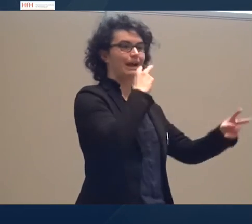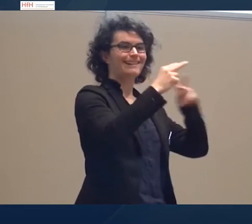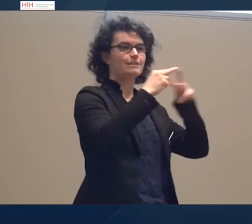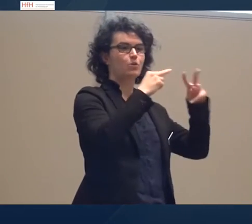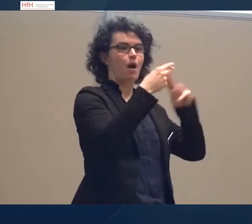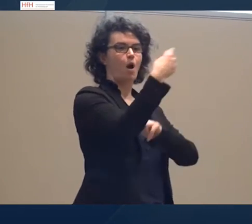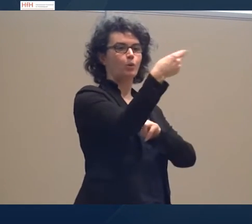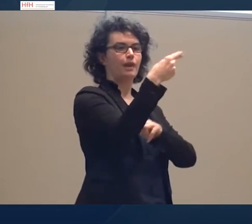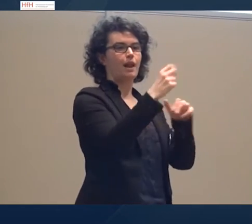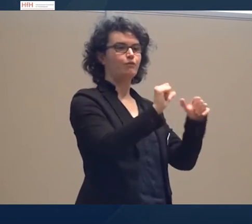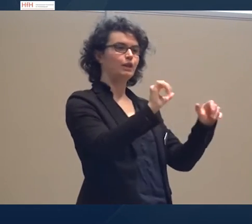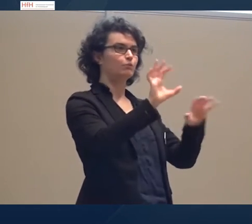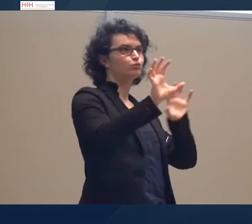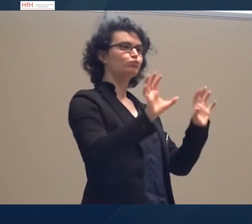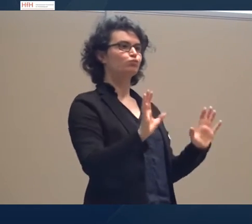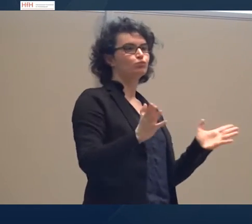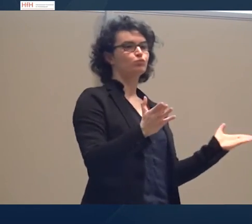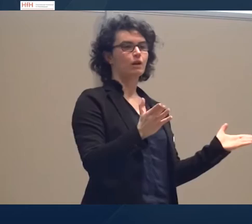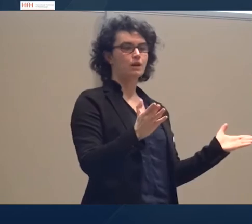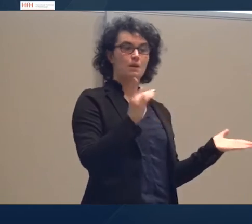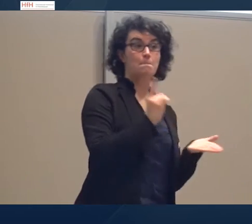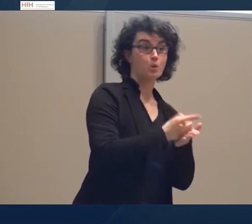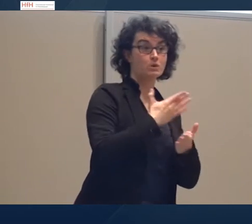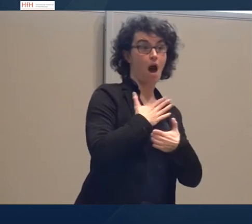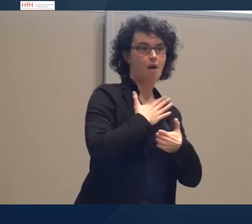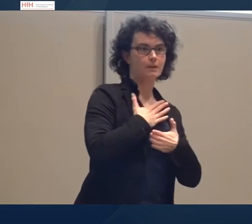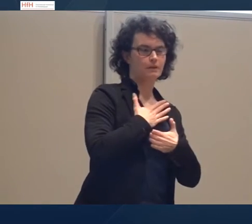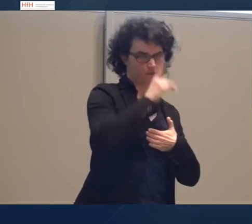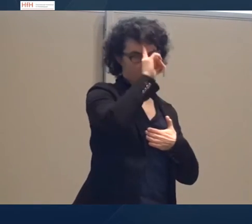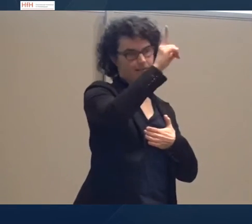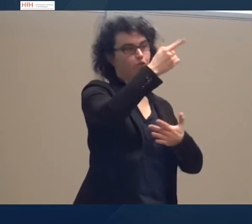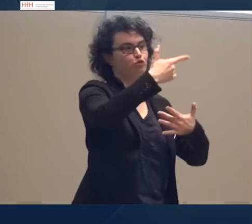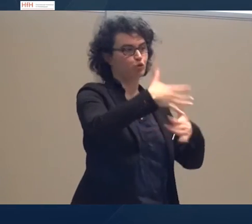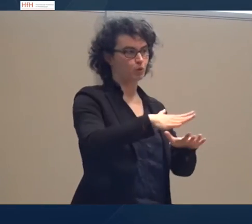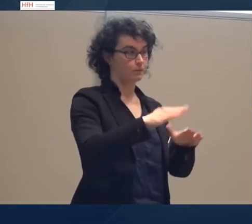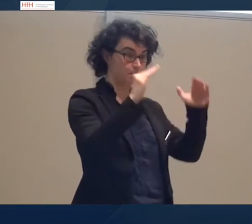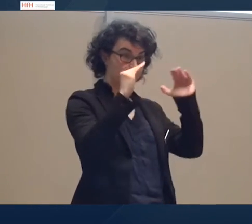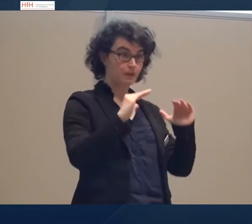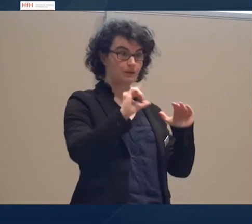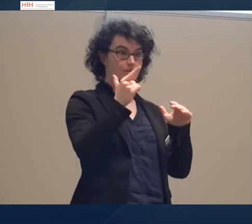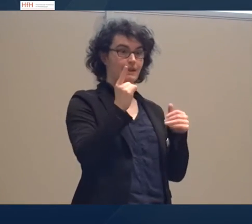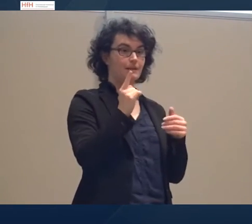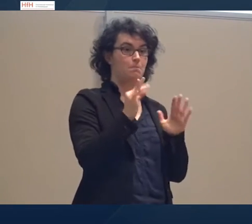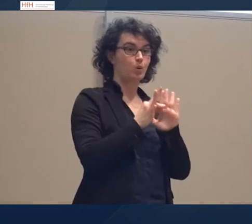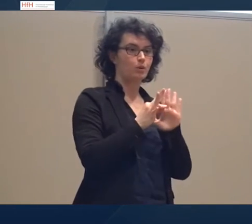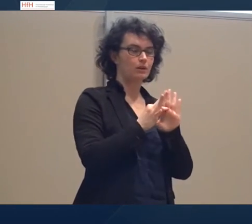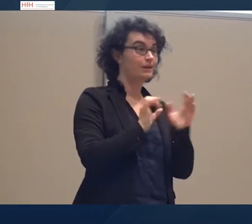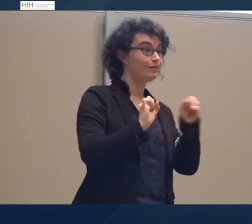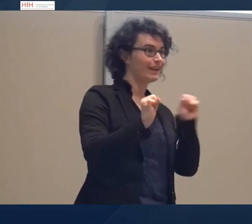aussieht. Ja, was dazugehört. Und der zweite Punkt wäre das Handlungswissen. Wir wissen, wie sich ein Kellner